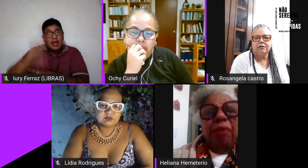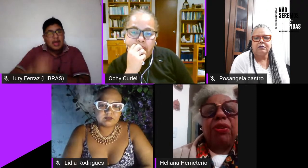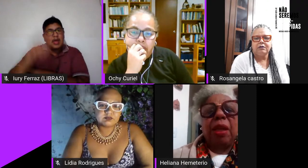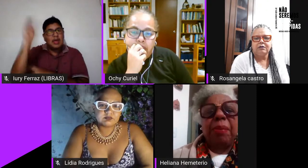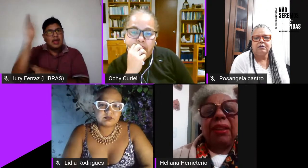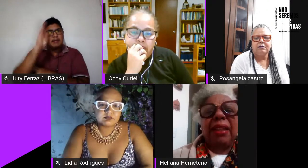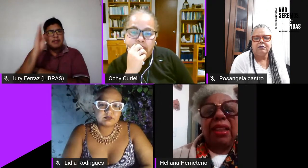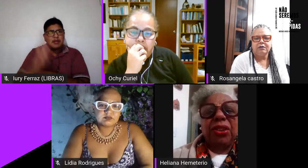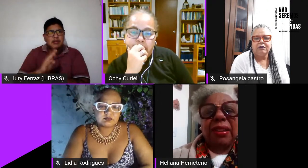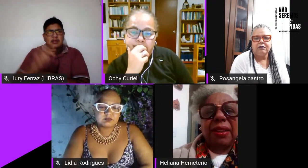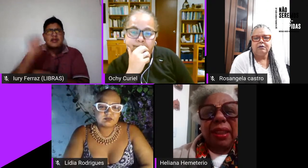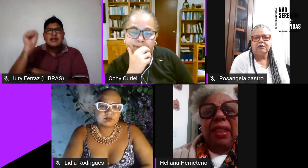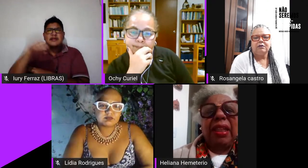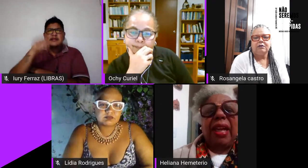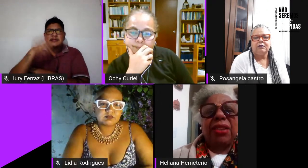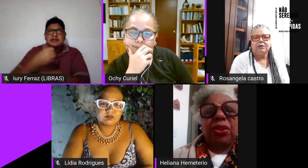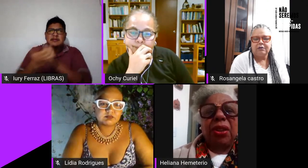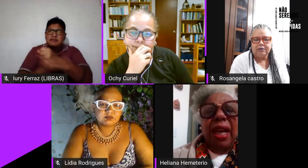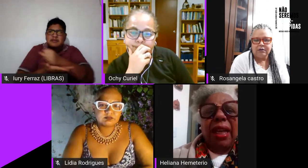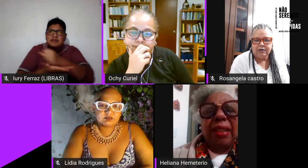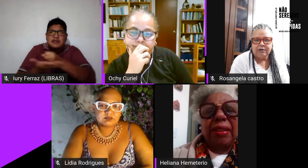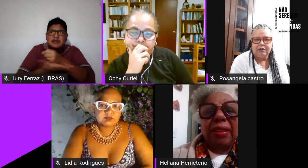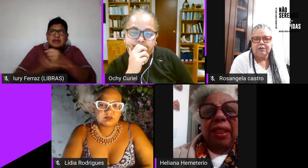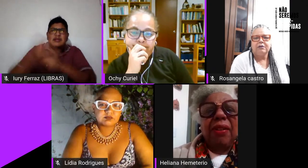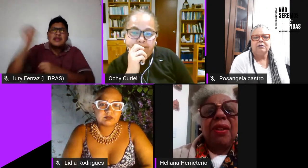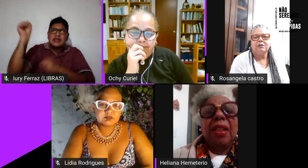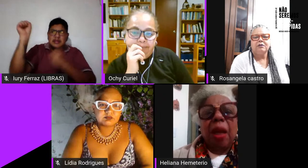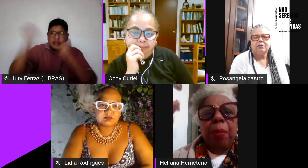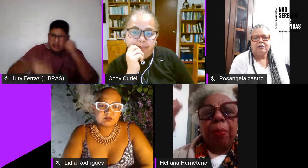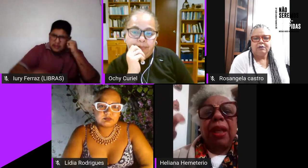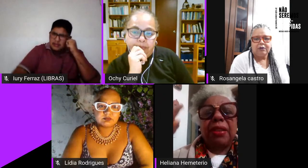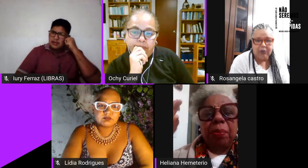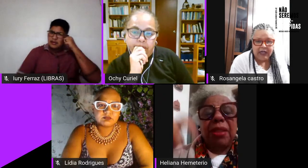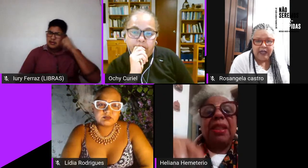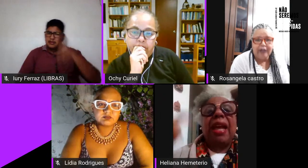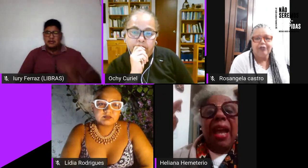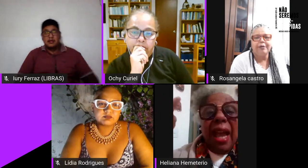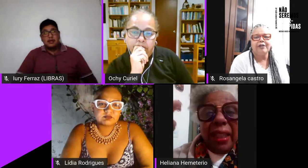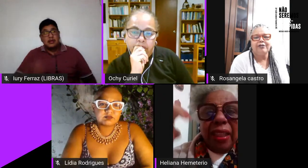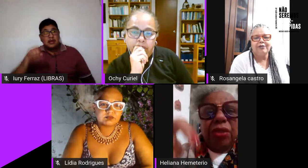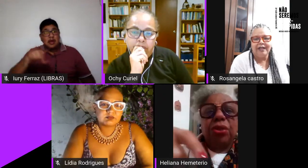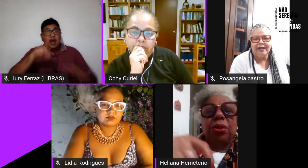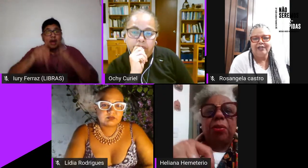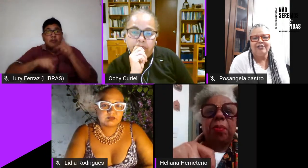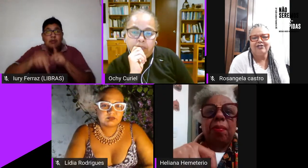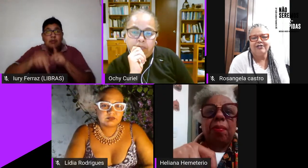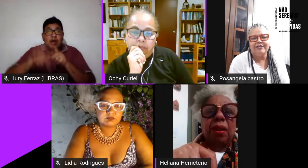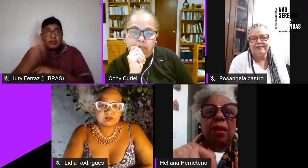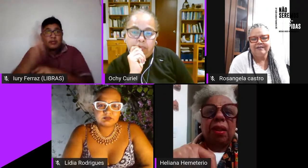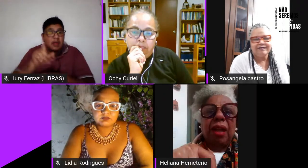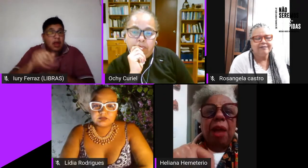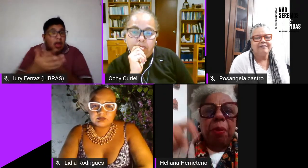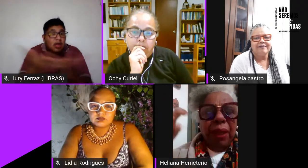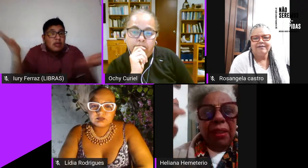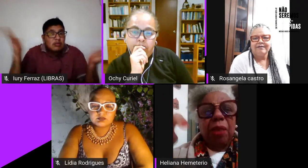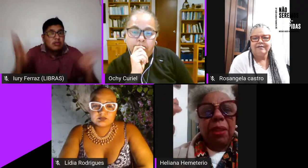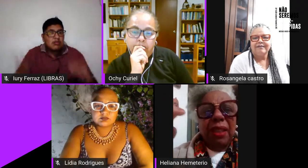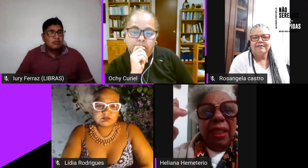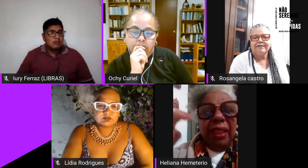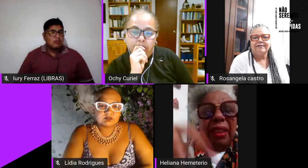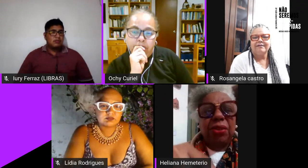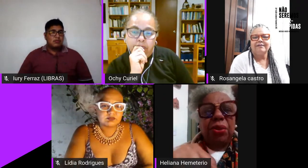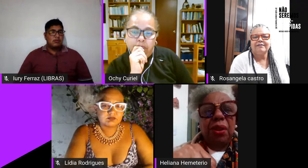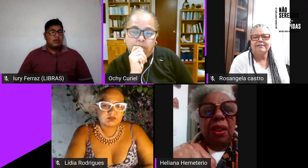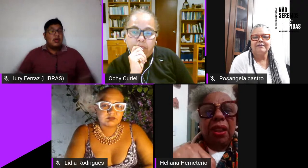assim fundamentalista assim reacionária assim que a população brasileira é isso a população